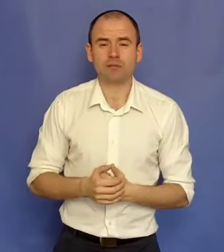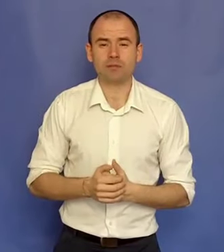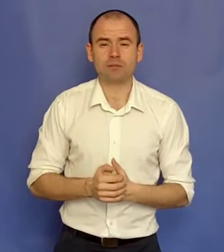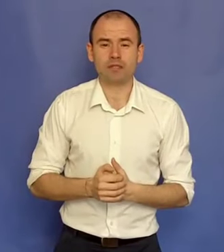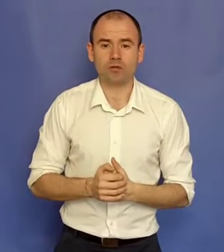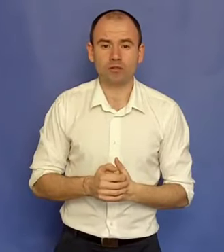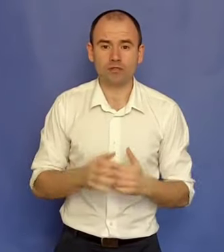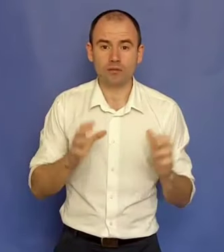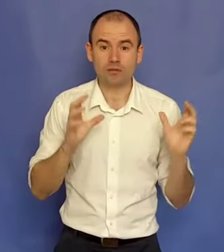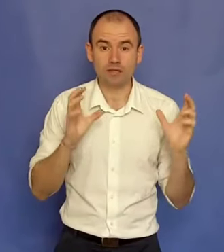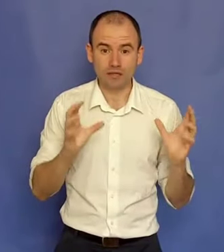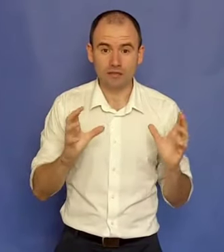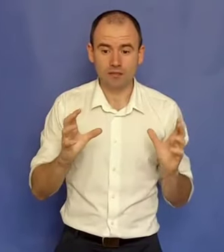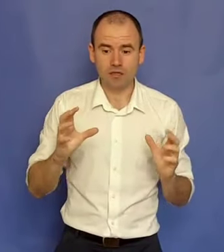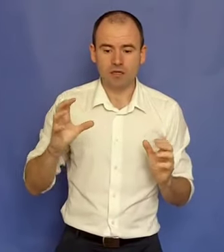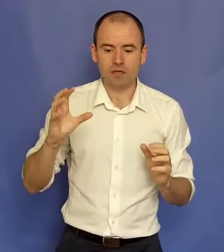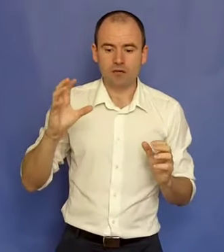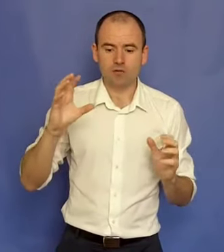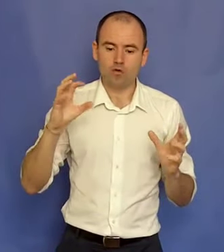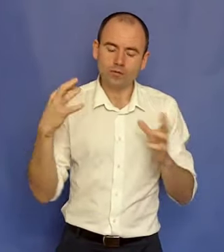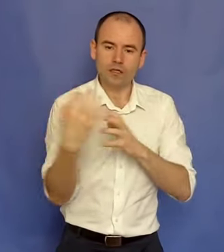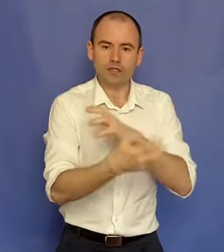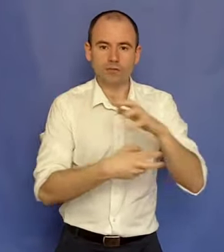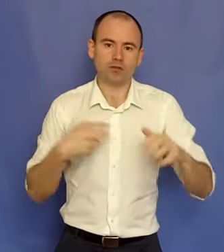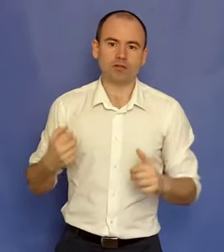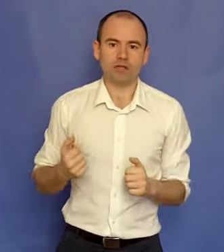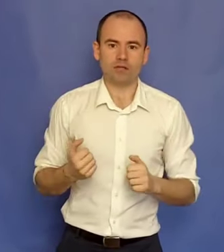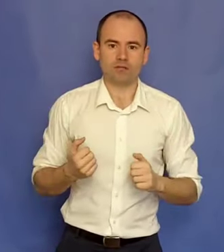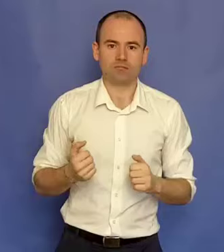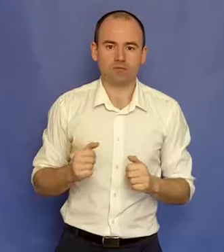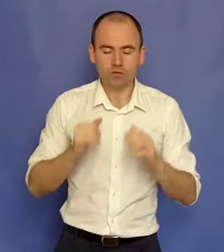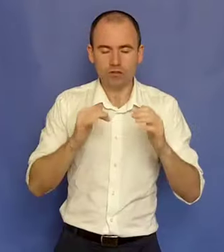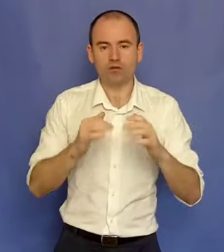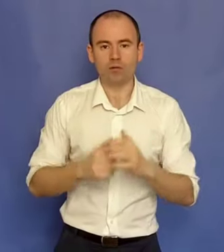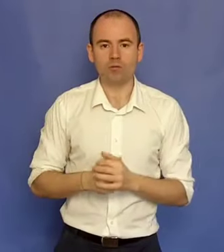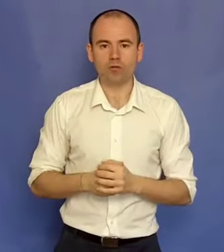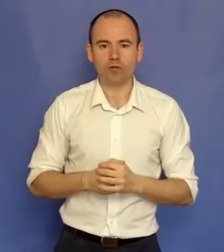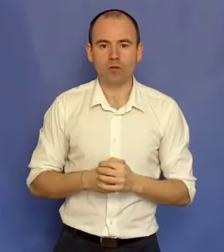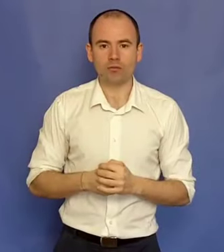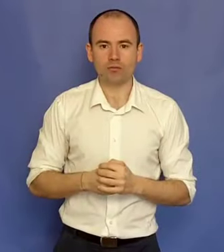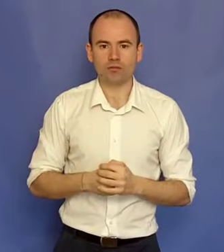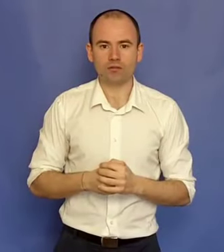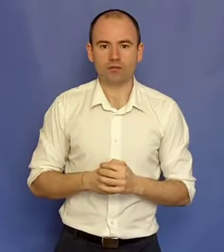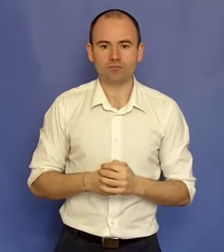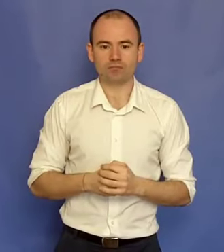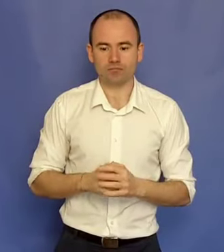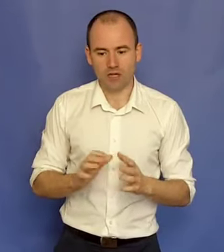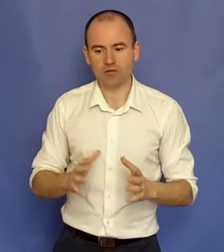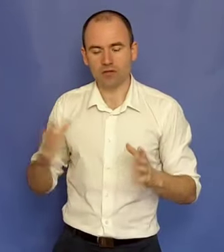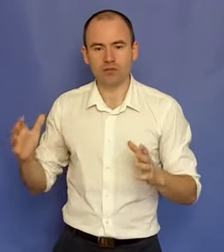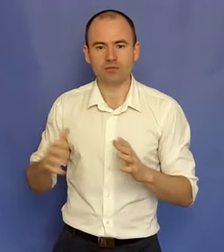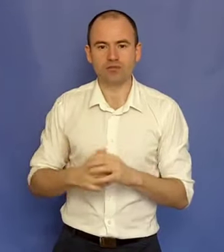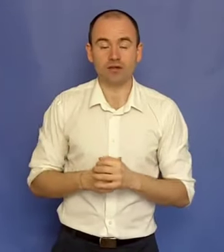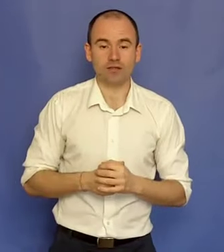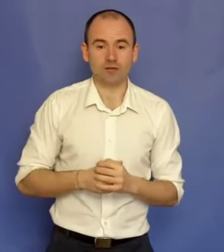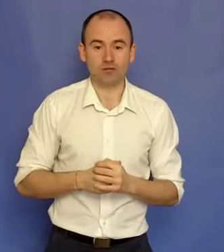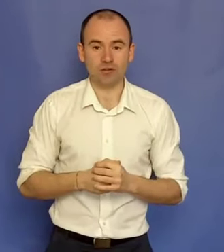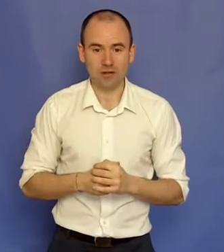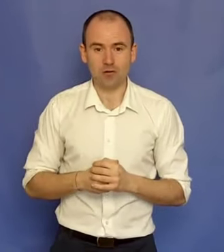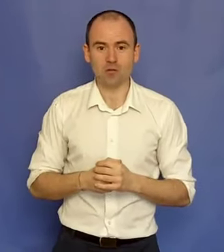despre spiritualitate și am să-ți arăt cum să le legi pe toate trei. Nu-ți dezvolu mai mult acum pentru că altfel încep să fac lecția următoare chiar acum.